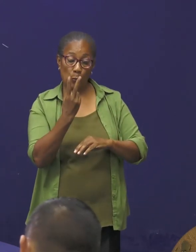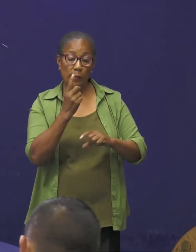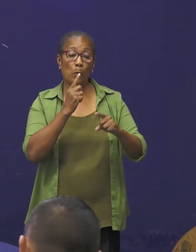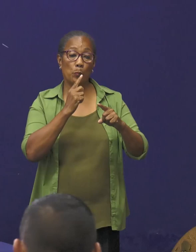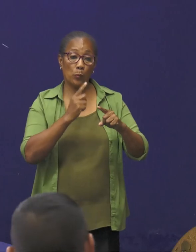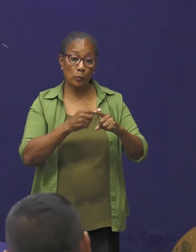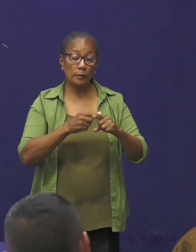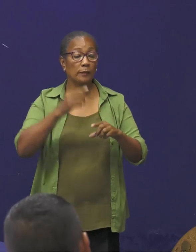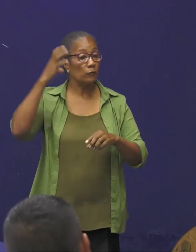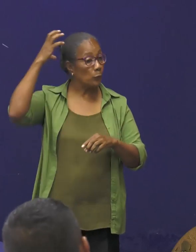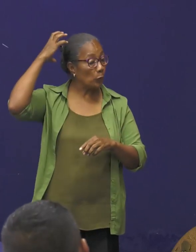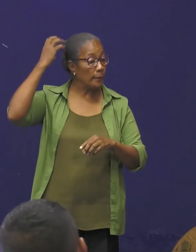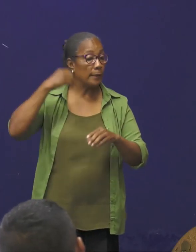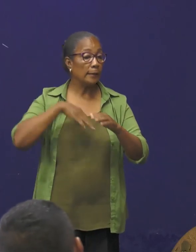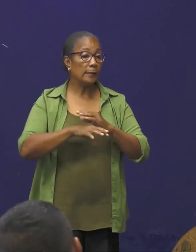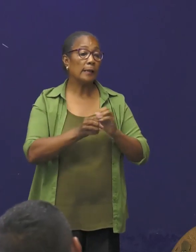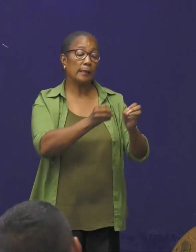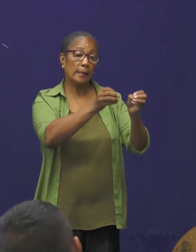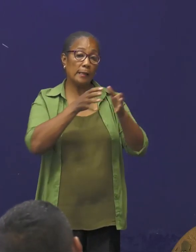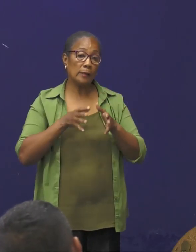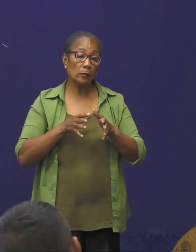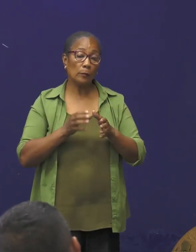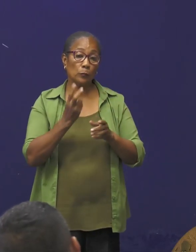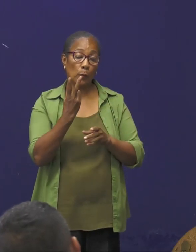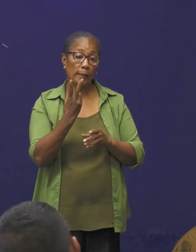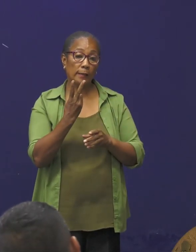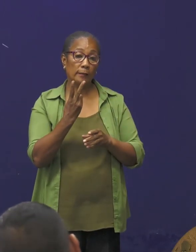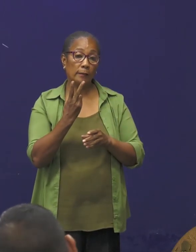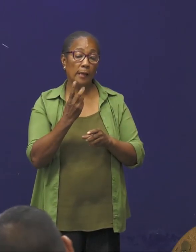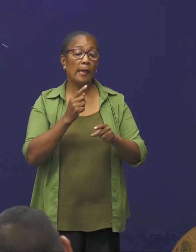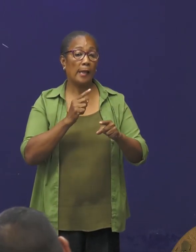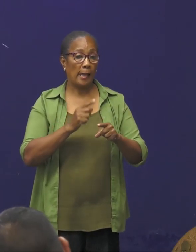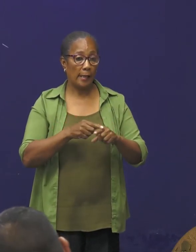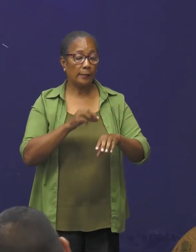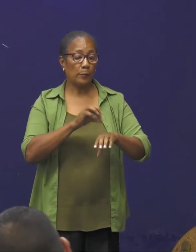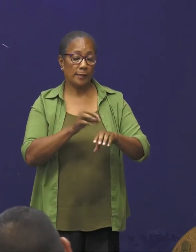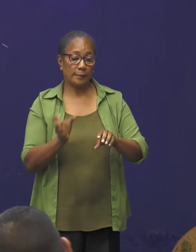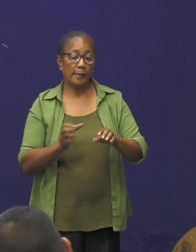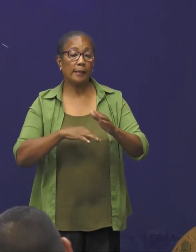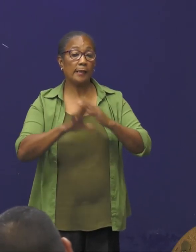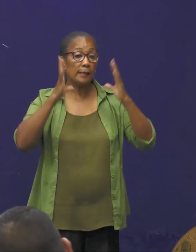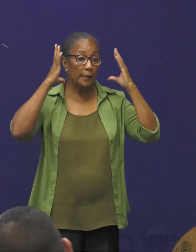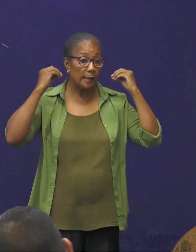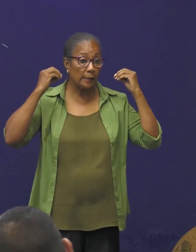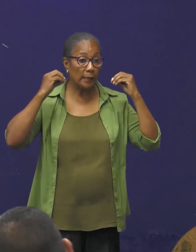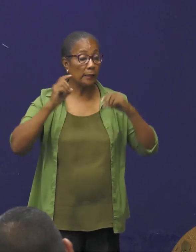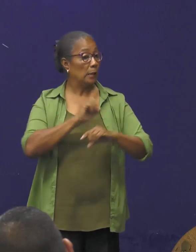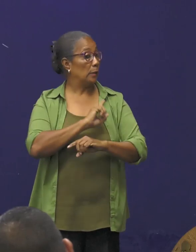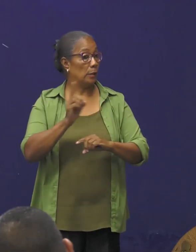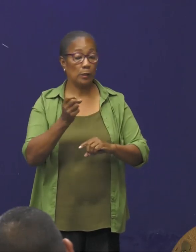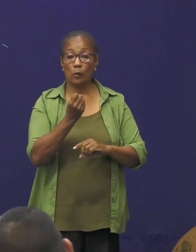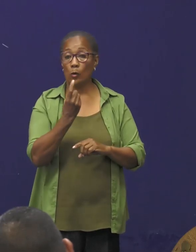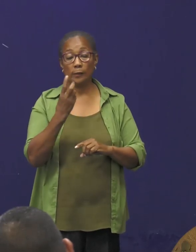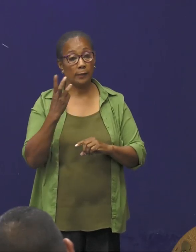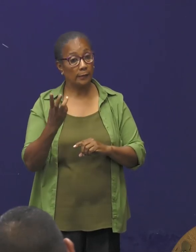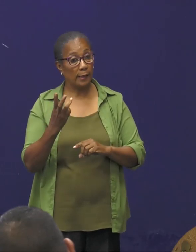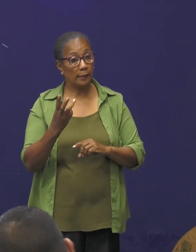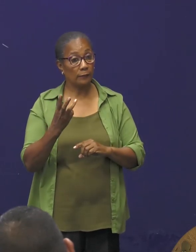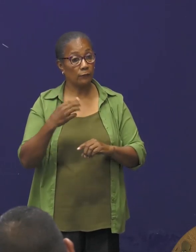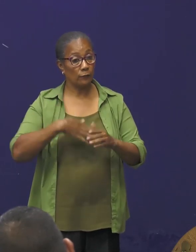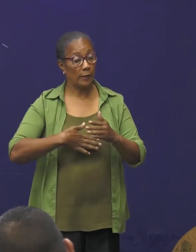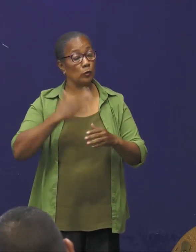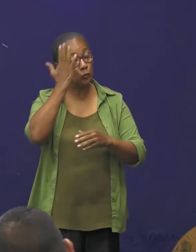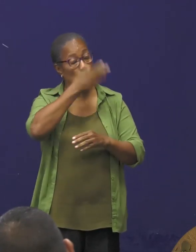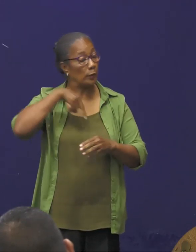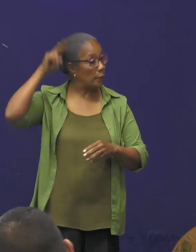geval, de importcase, tweede importcase en de patiënt in Nederland die niet wordt geteld als een case van Suriname, want het is